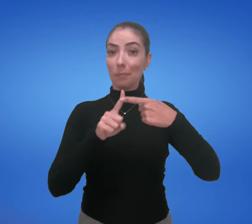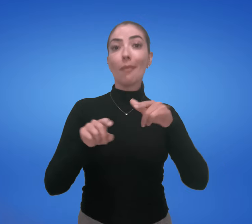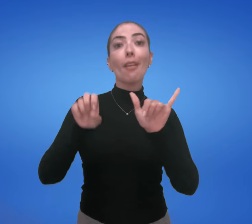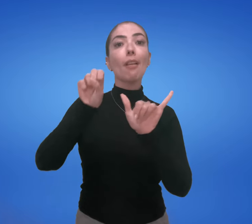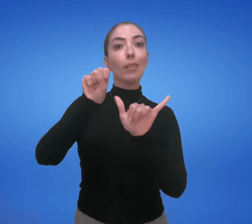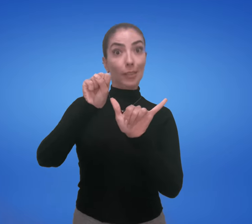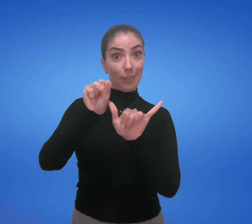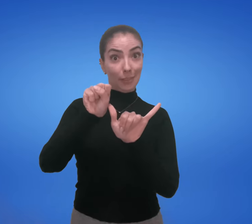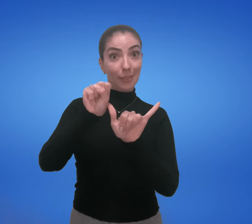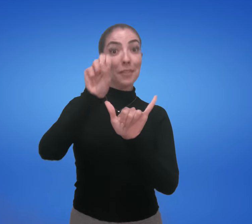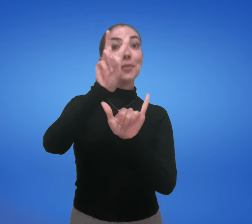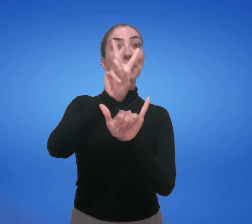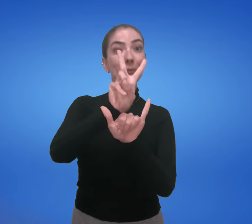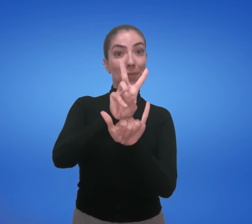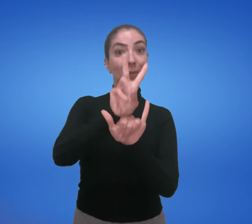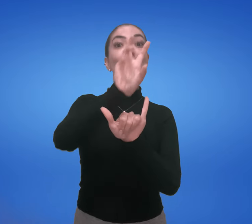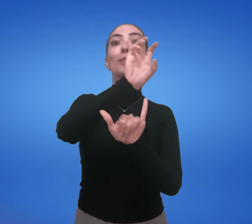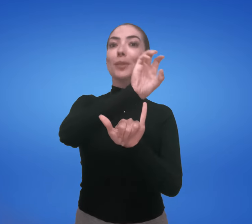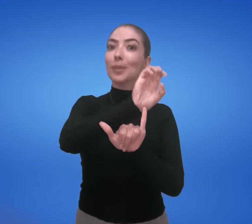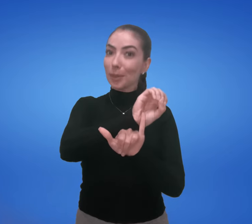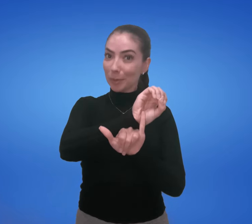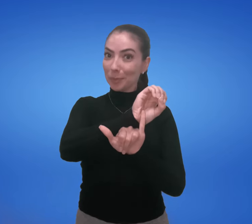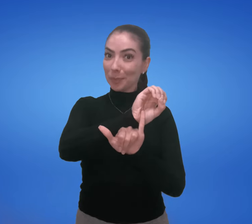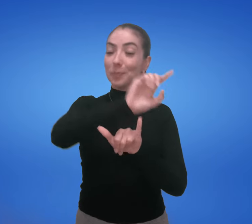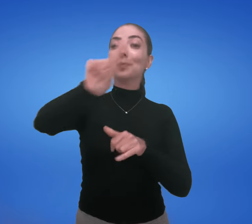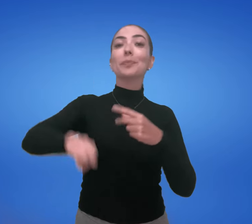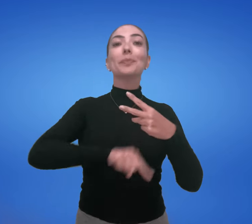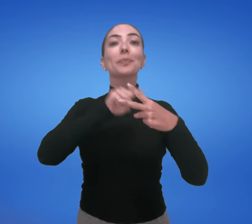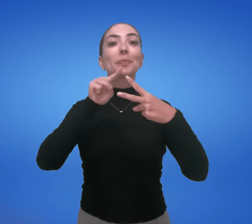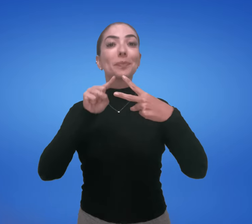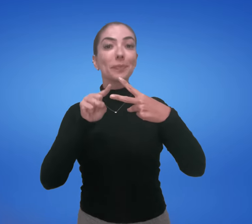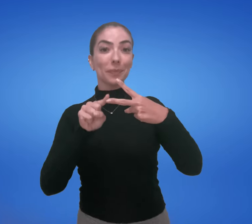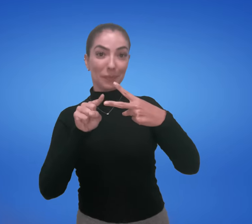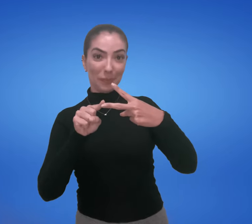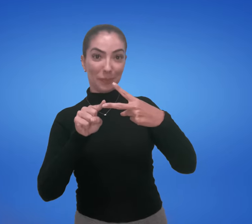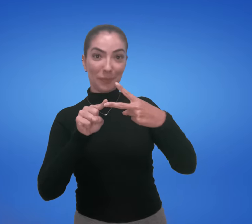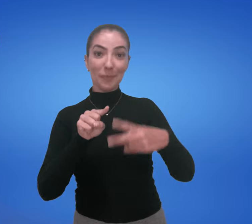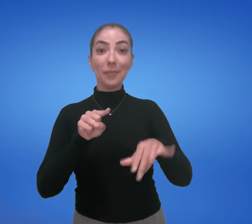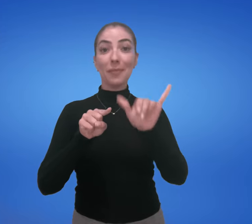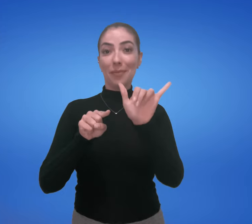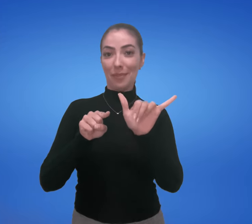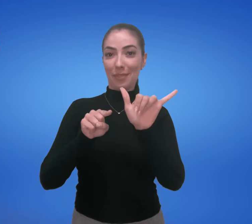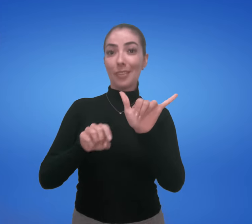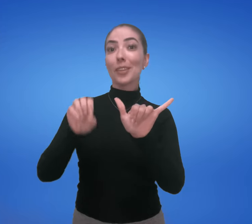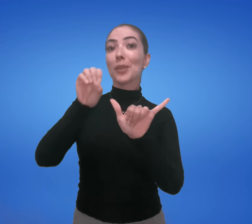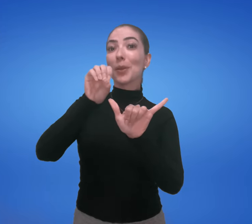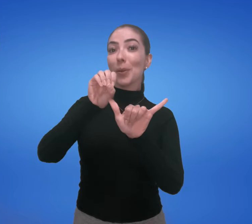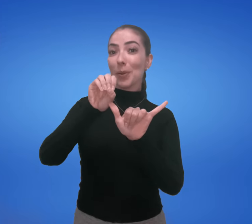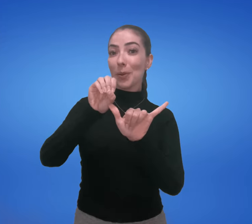A primeira é a SVO, a segunda é a